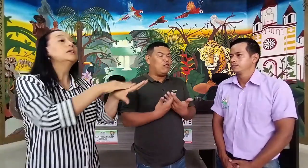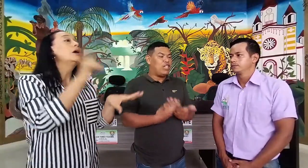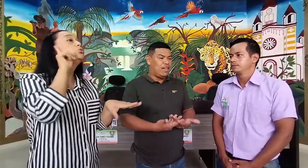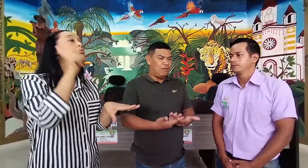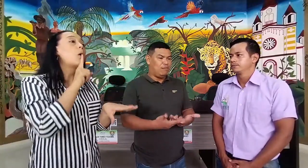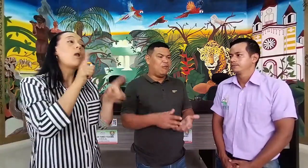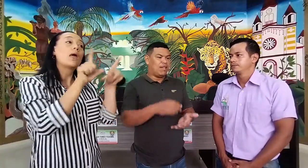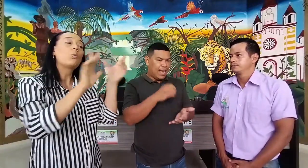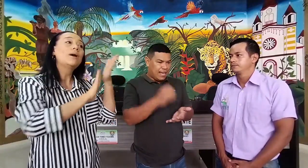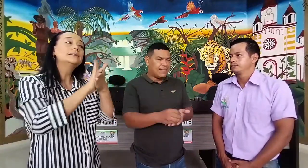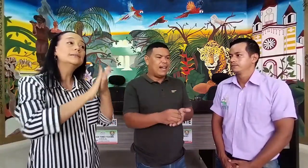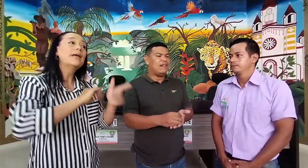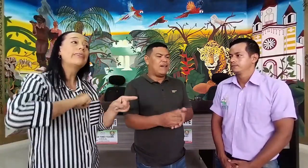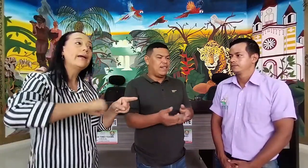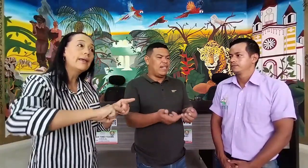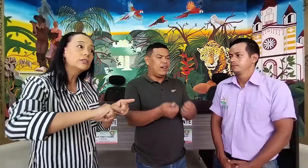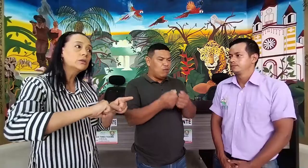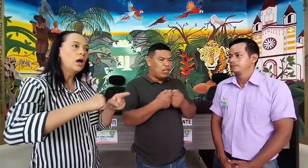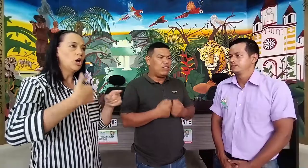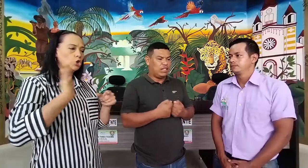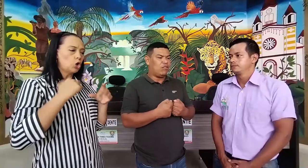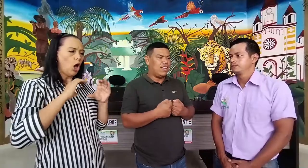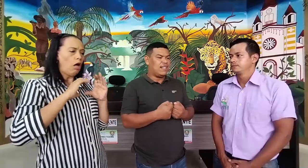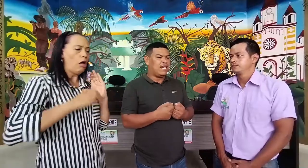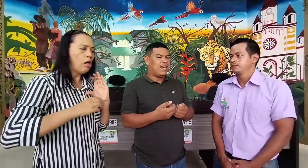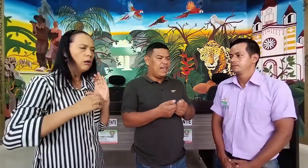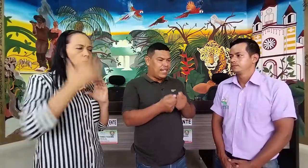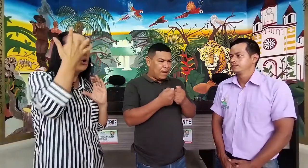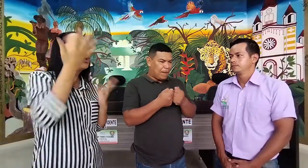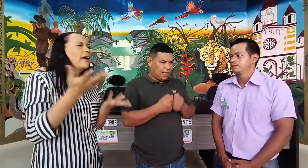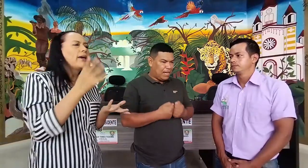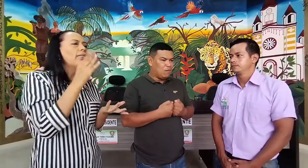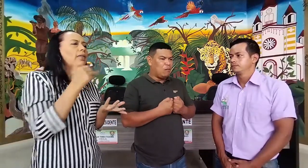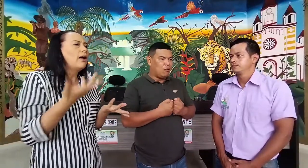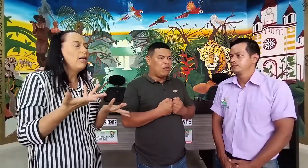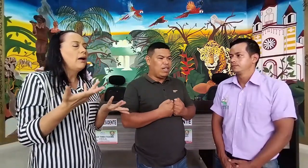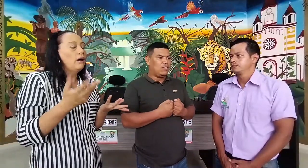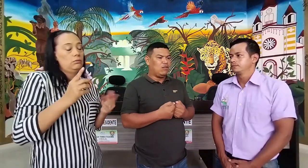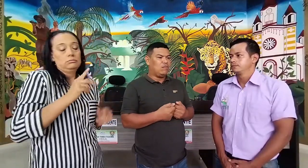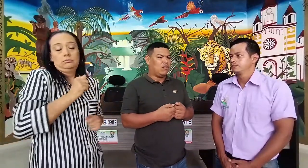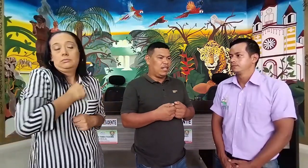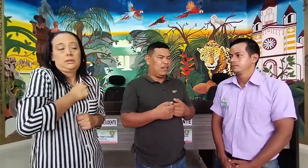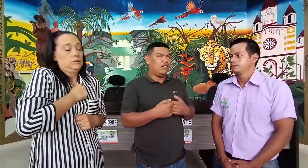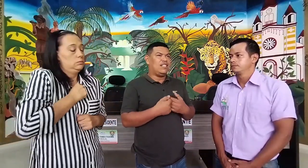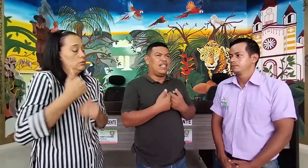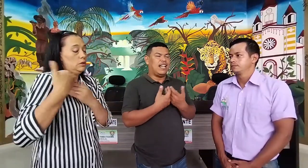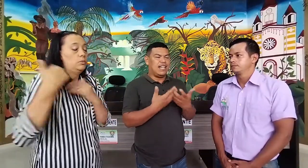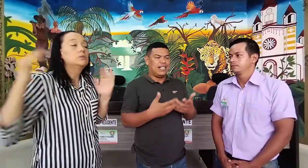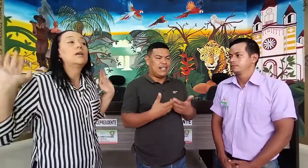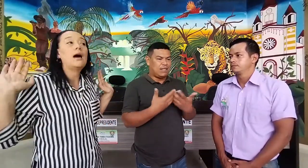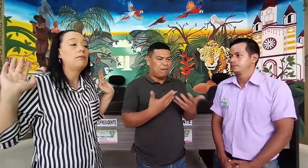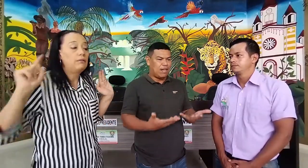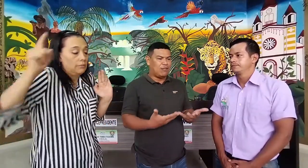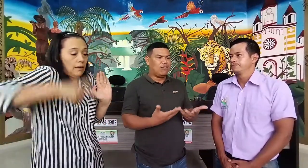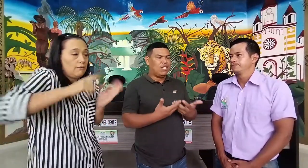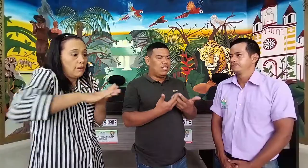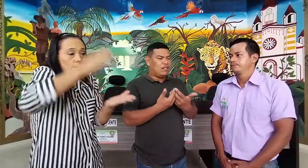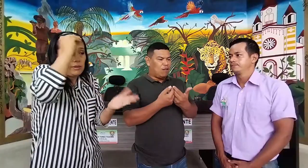no quiero, porque ahí está la lengua de señas y lo único que tengo que hacer es aprender un poco de eso, porque ni siquiera se necesita ser experto, sino